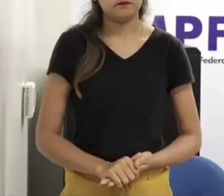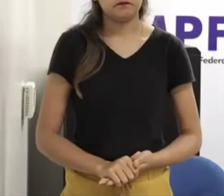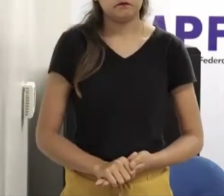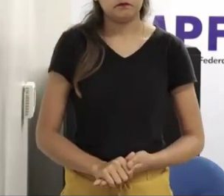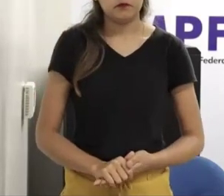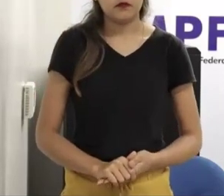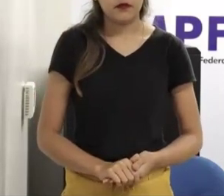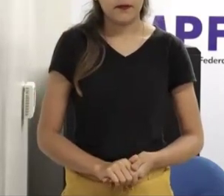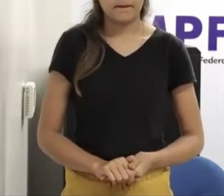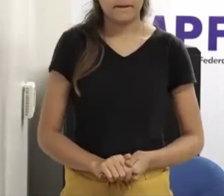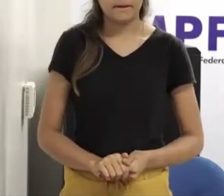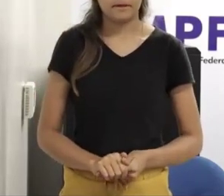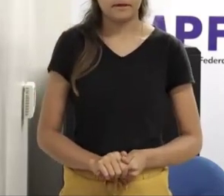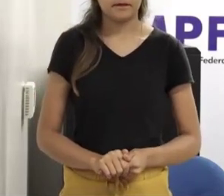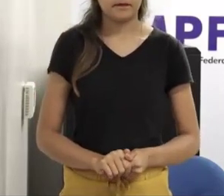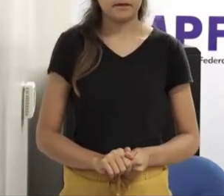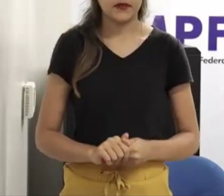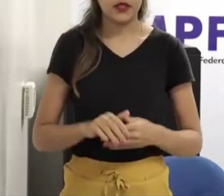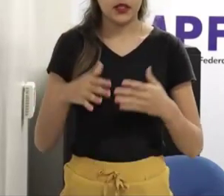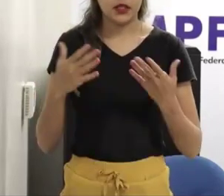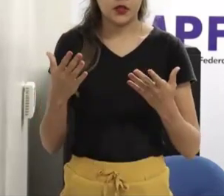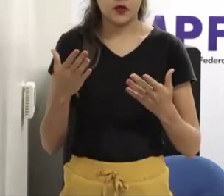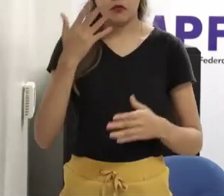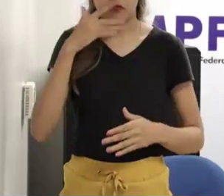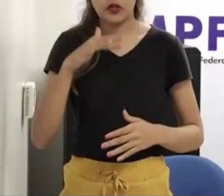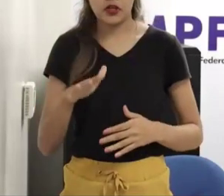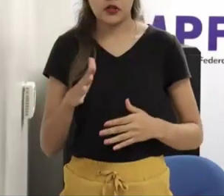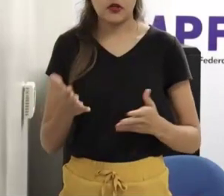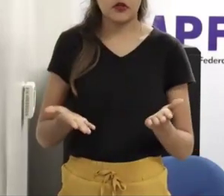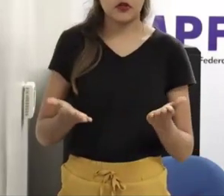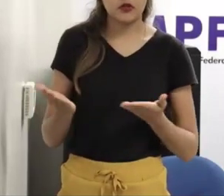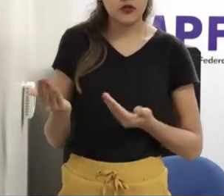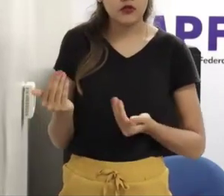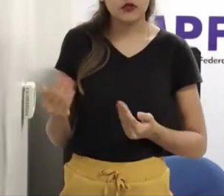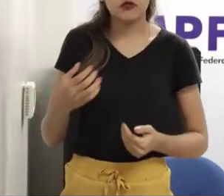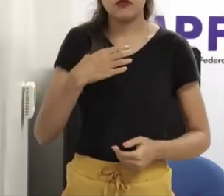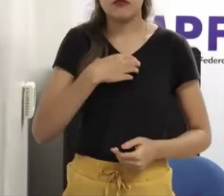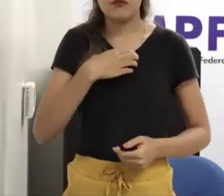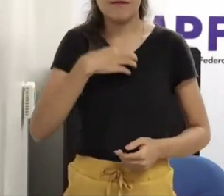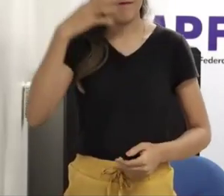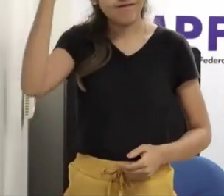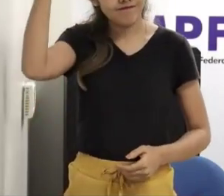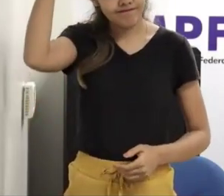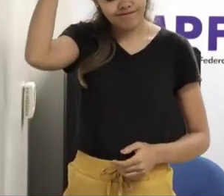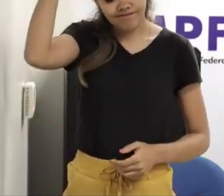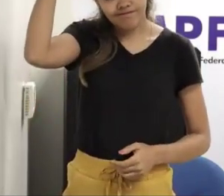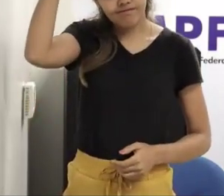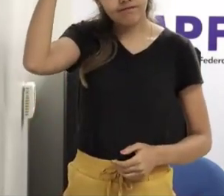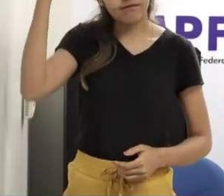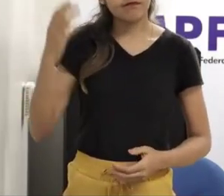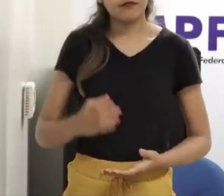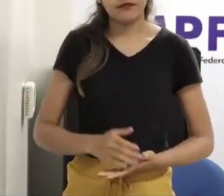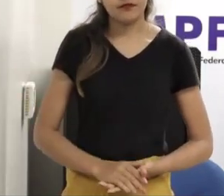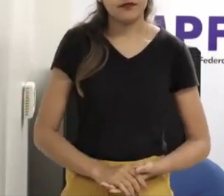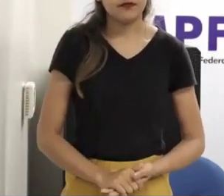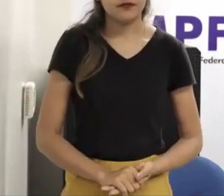os passos. E isso dá um sentimento de culpa muito grande no jovem. Porque, apesar de toda